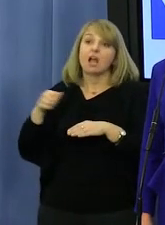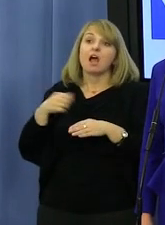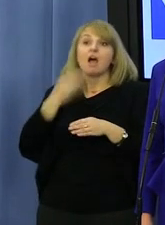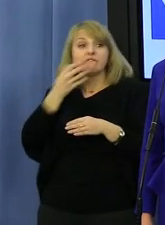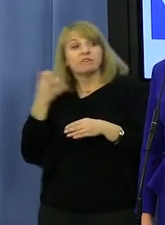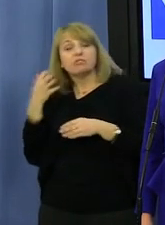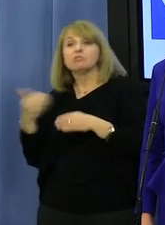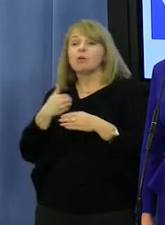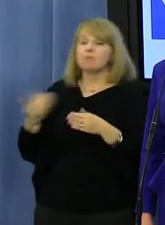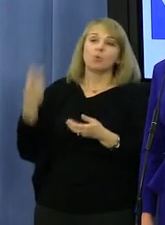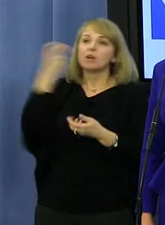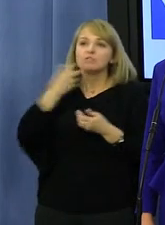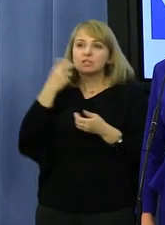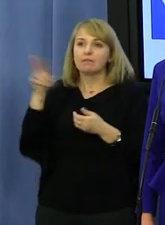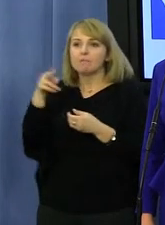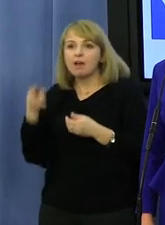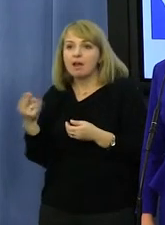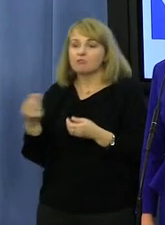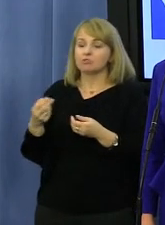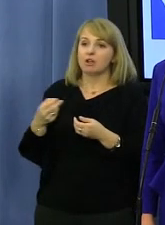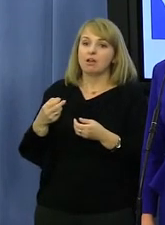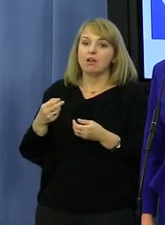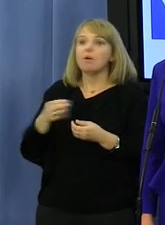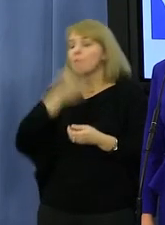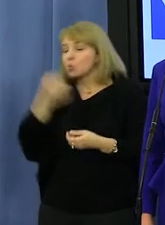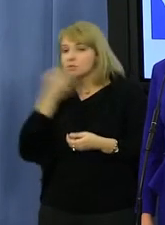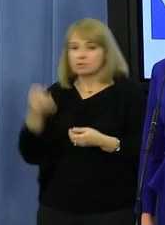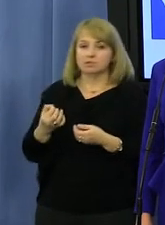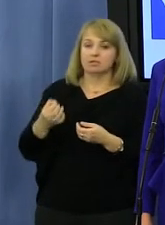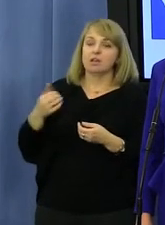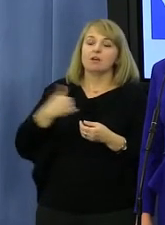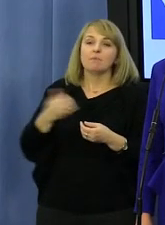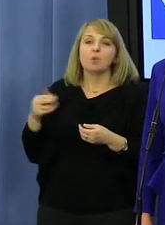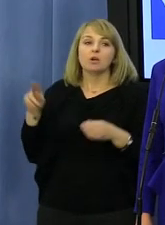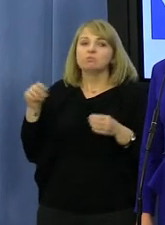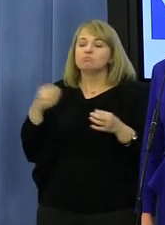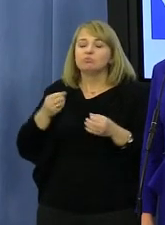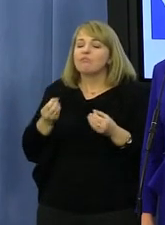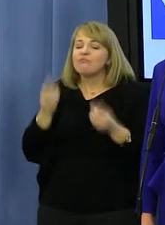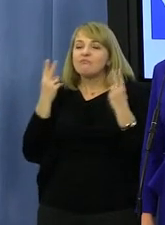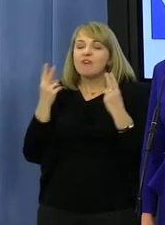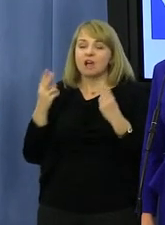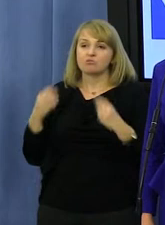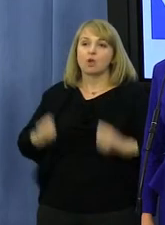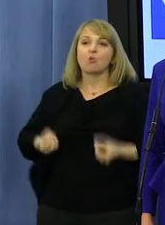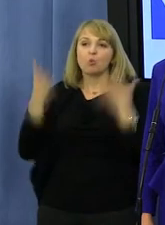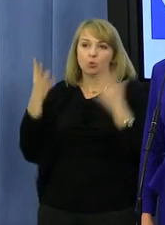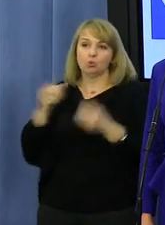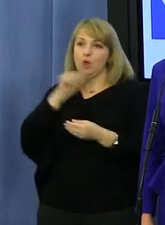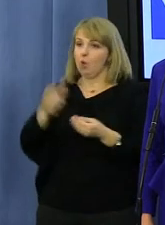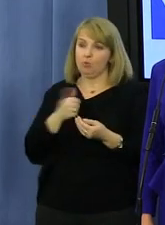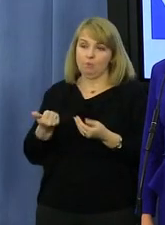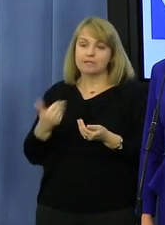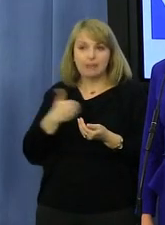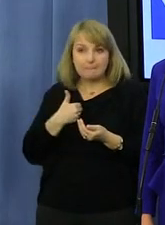genialnych malarzy, muzyków, których Rosja stworzyła. To jest wielka, ważna kultura europejska, która wpłynęła w fundamentalny